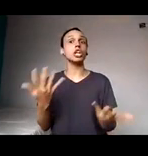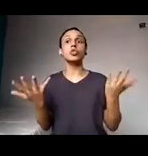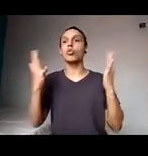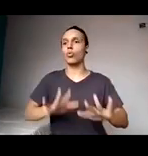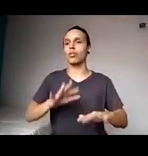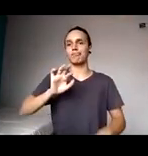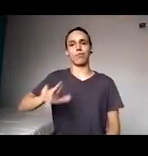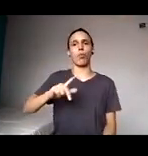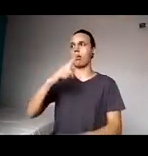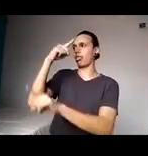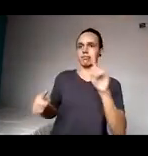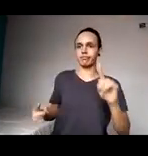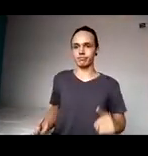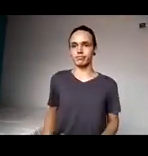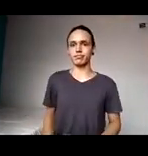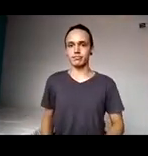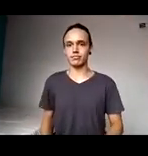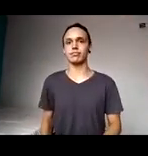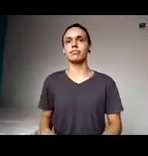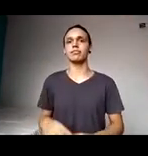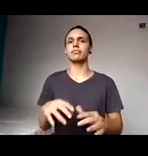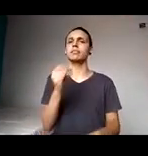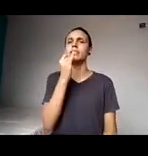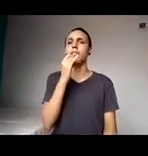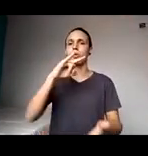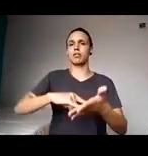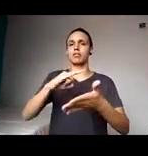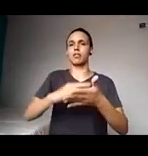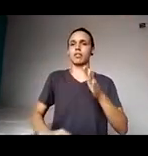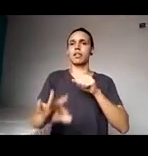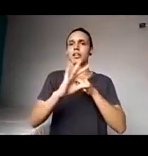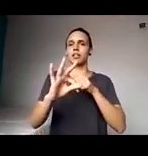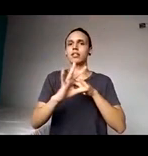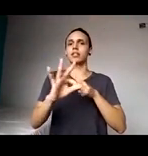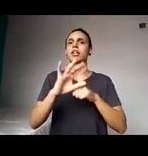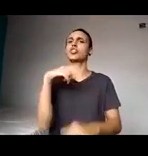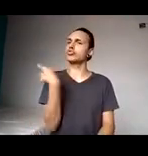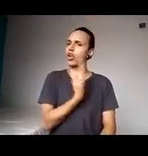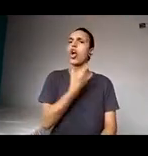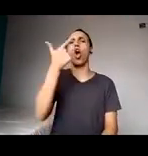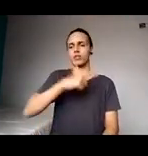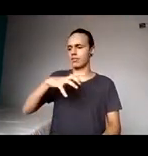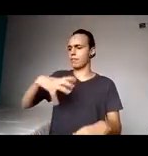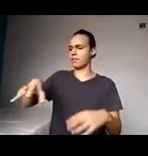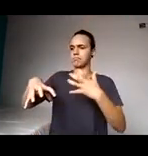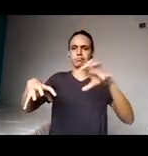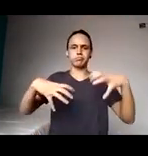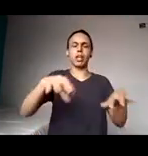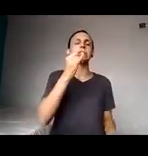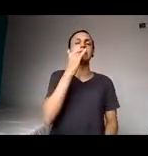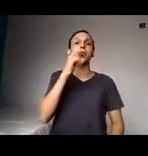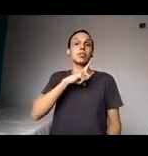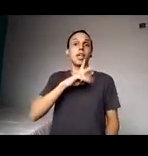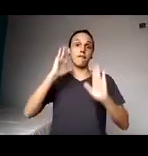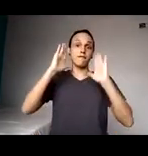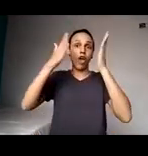então a gente, por exemplo, nessa nota técnica que a gente fez, gente já conseguiu segmentar, a gente colocou um percentual para pessoas com deficiência, a gente colocou